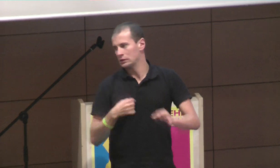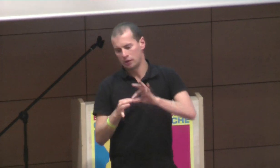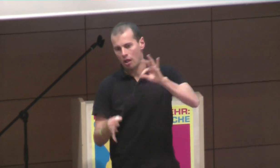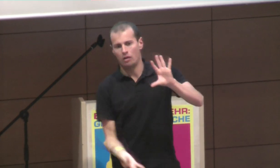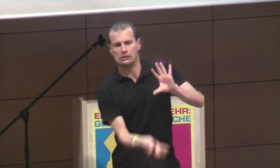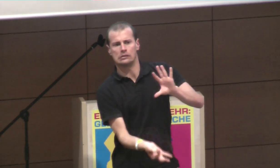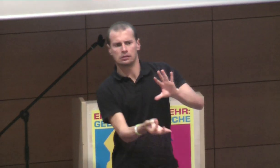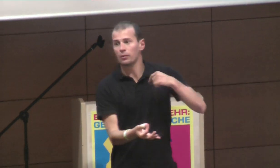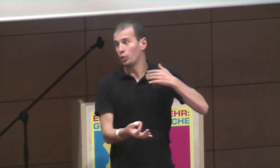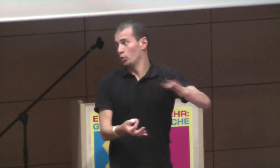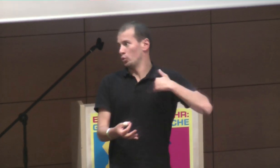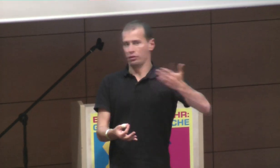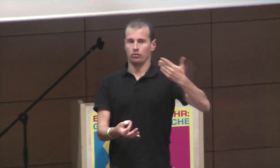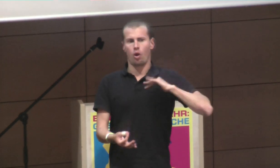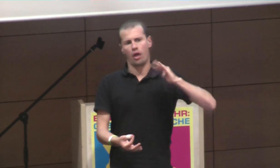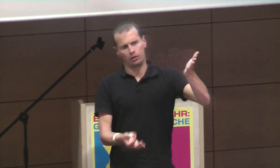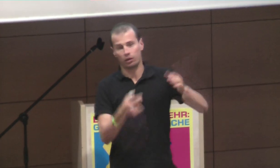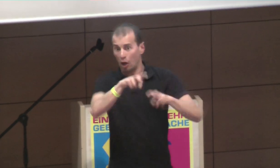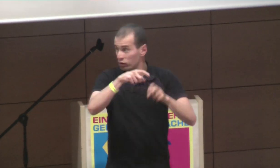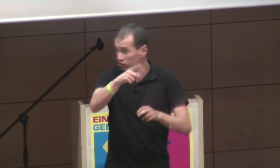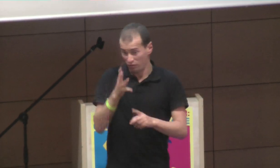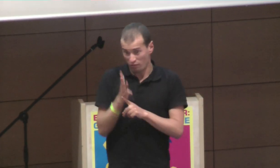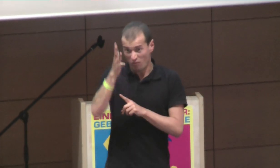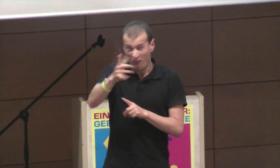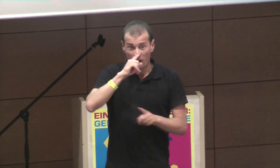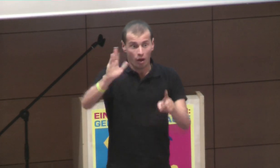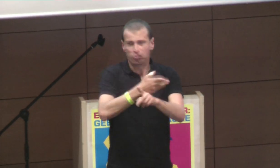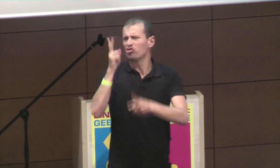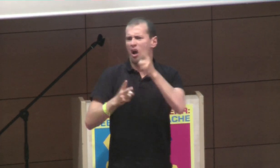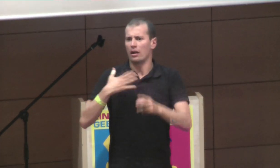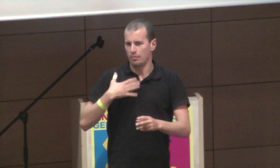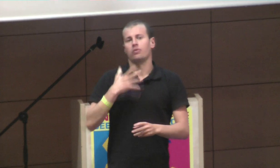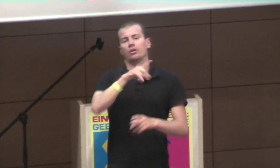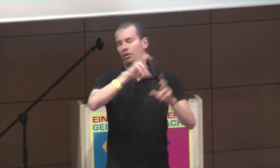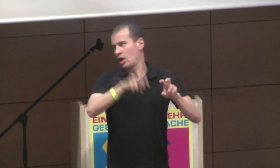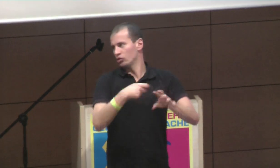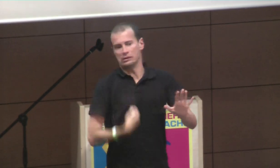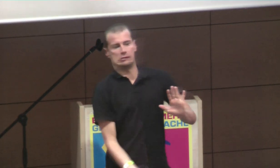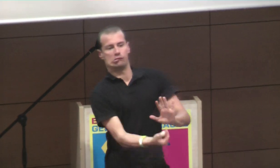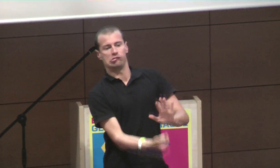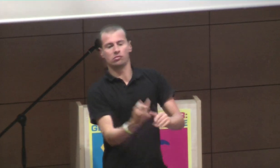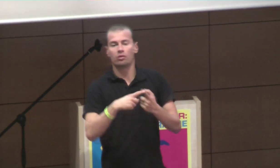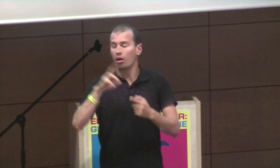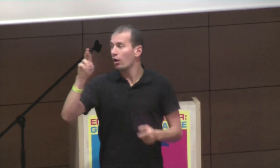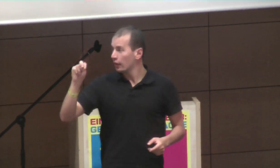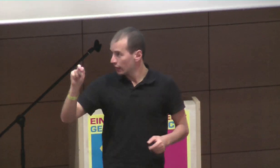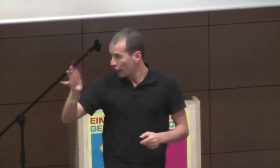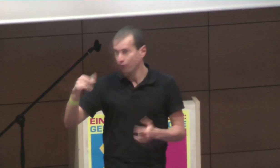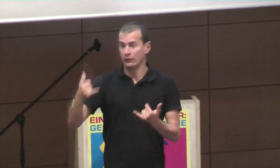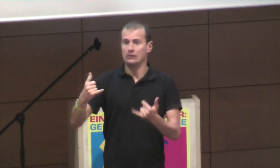natürlich auch erstmal sich damit etwas konfrontiert sehen, ähm, wo sie gar nicht wissen, wie sollen sie damit umgehen, sind sie vielleicht überfordert, und jetzt, ähm, muss man einfach